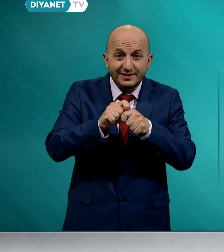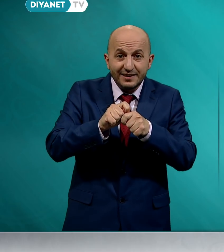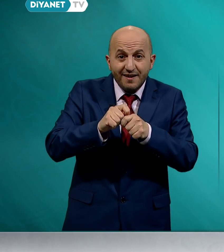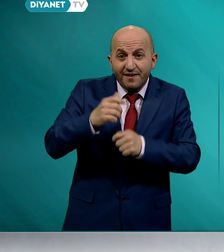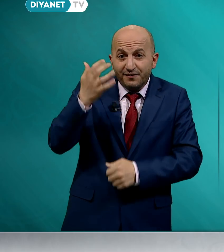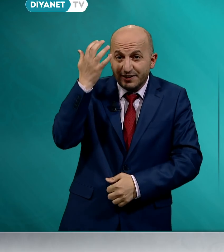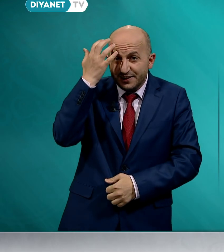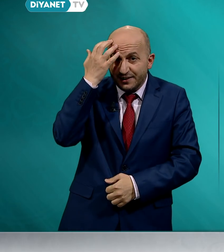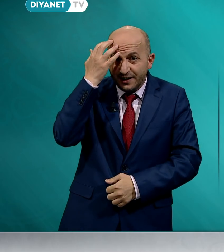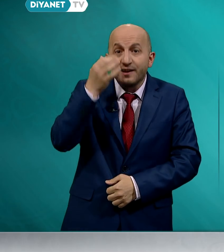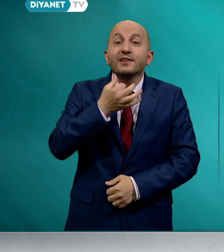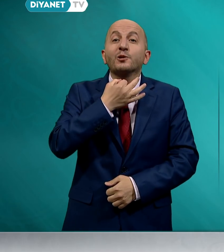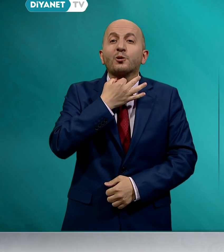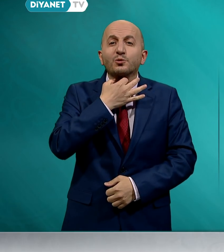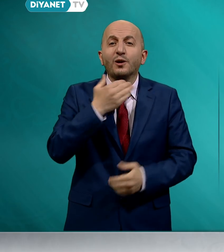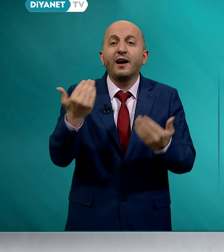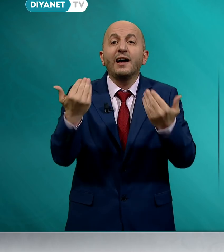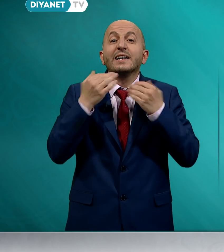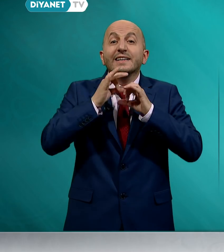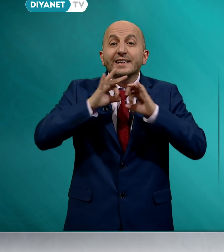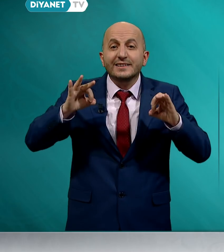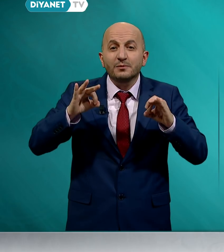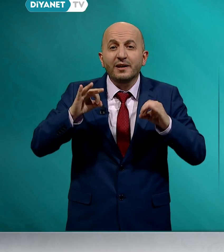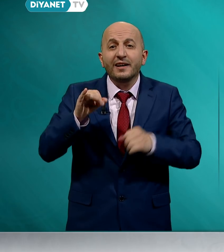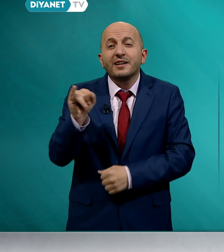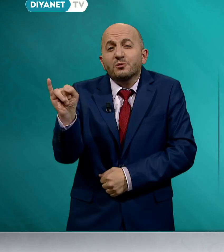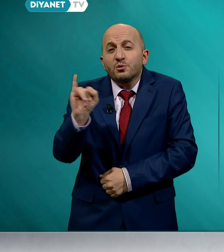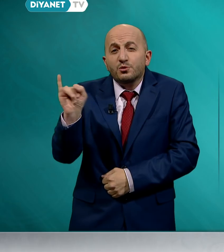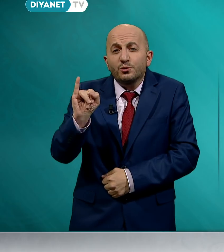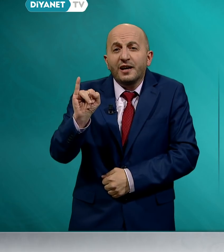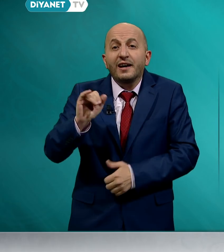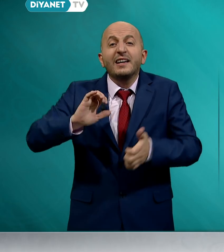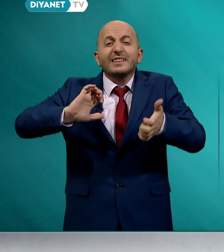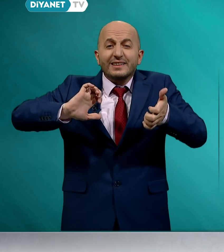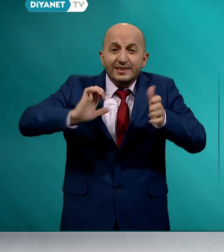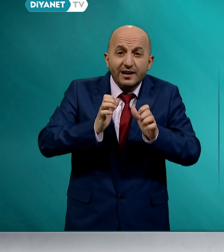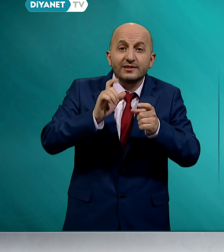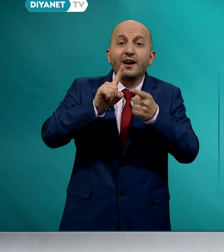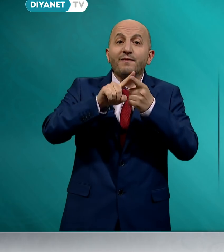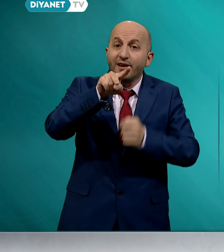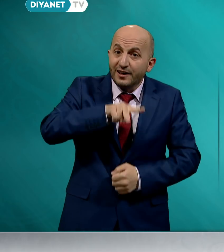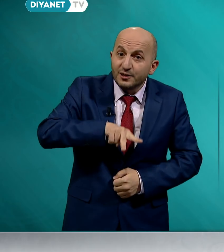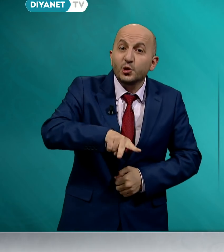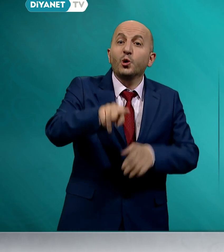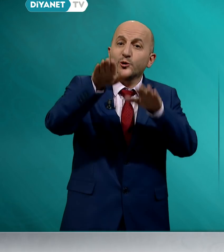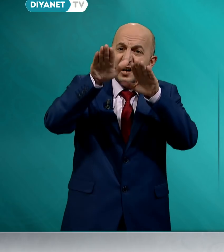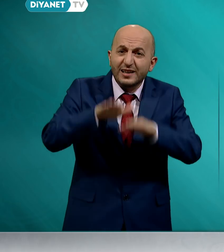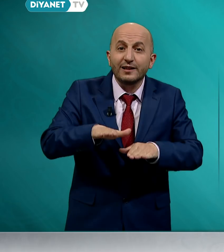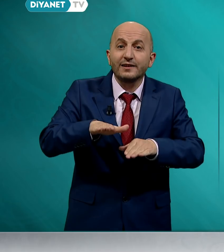fakire, yoksula, yetime, düşküne, darda ve yolda kalana